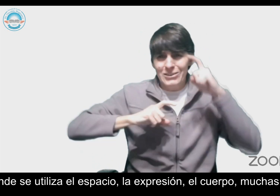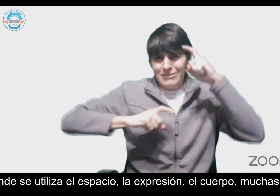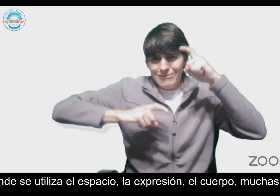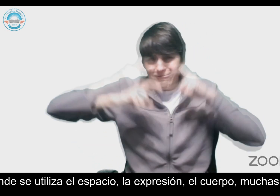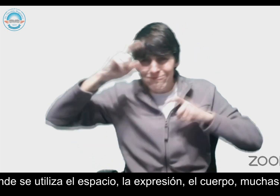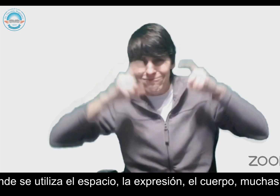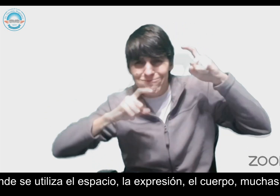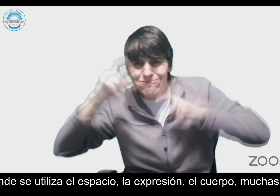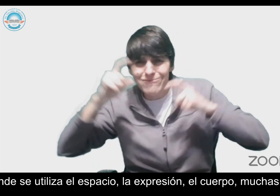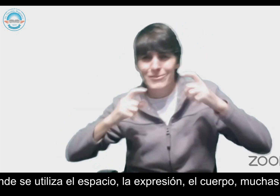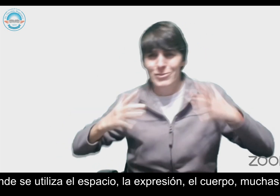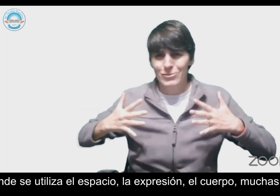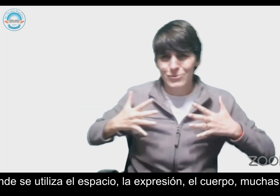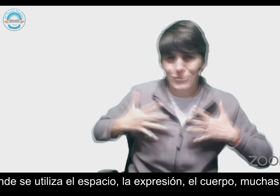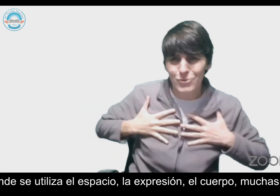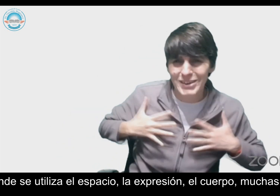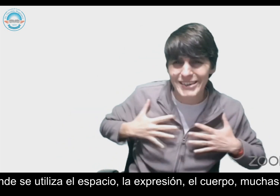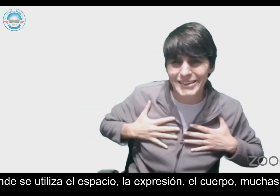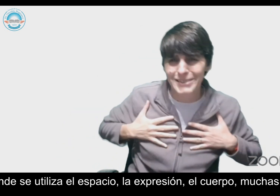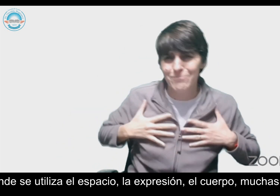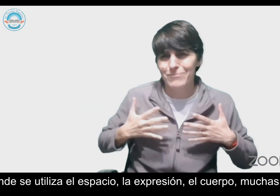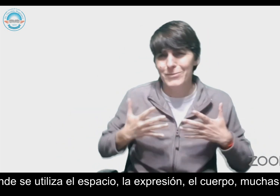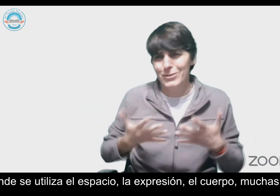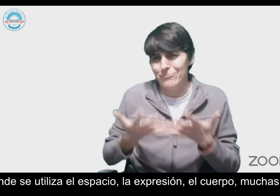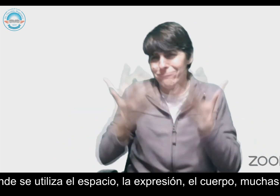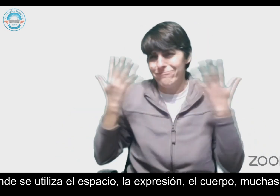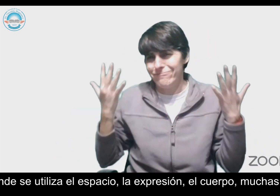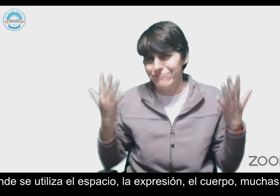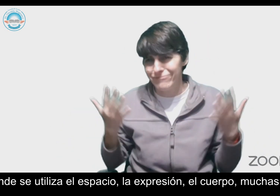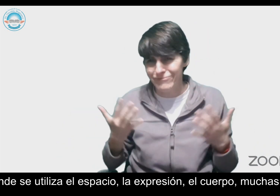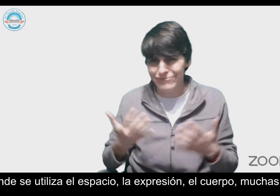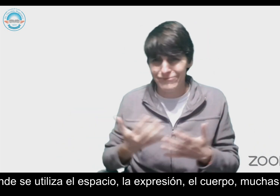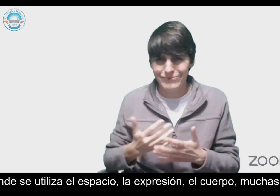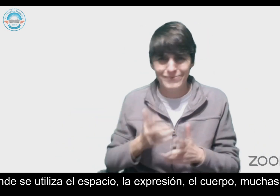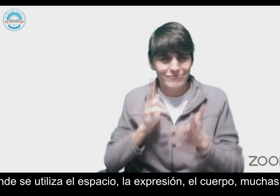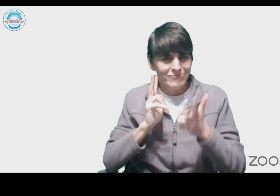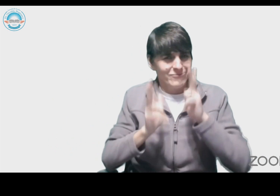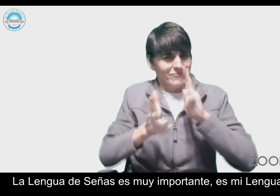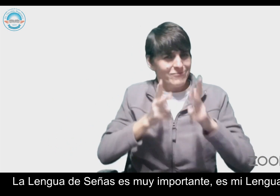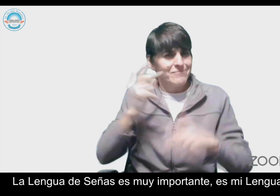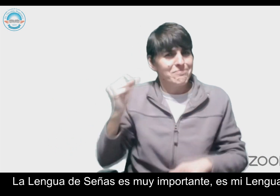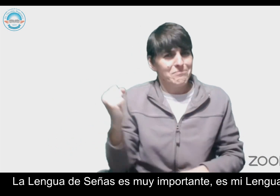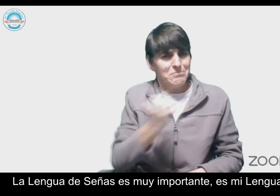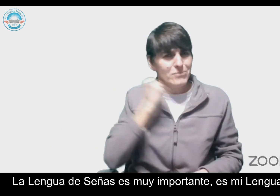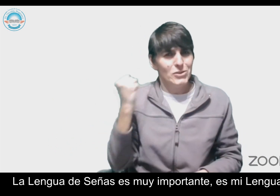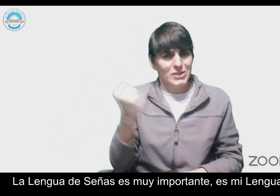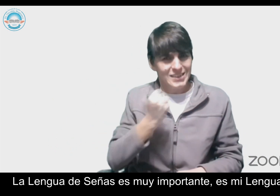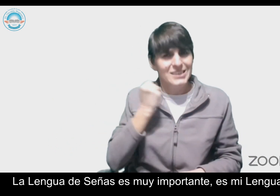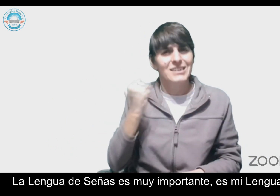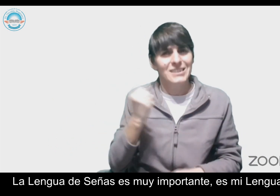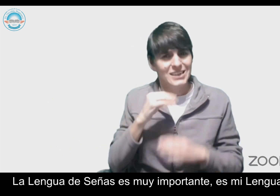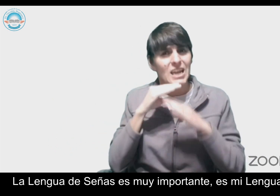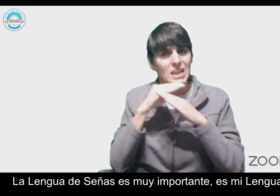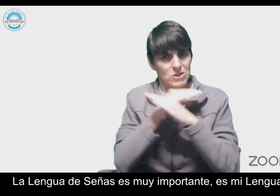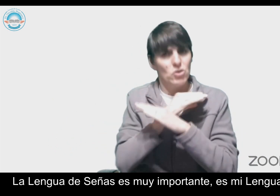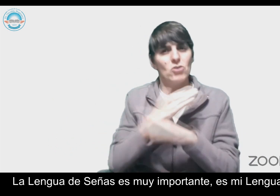expresión, el cuerpo, muchas cosas. Además, la lengua de señas es muy importante, es mi